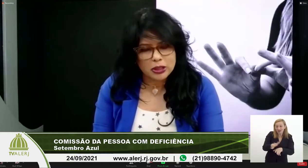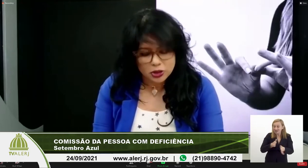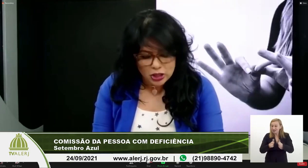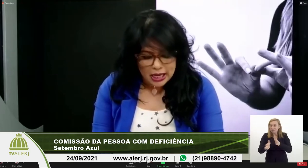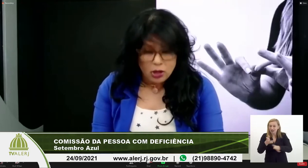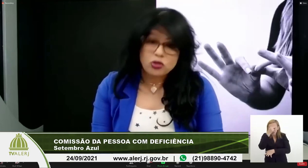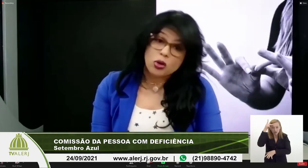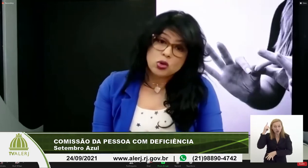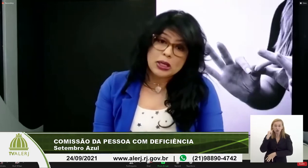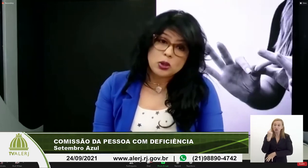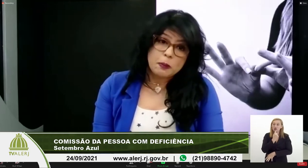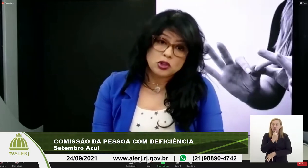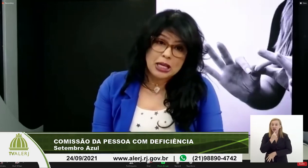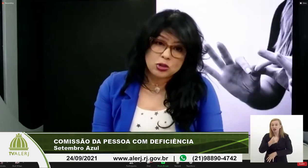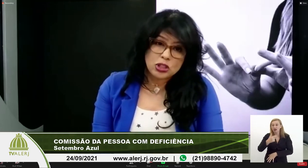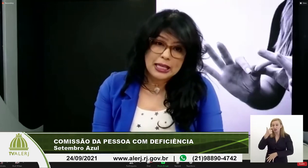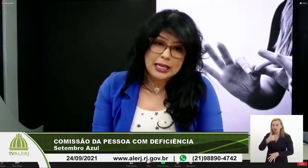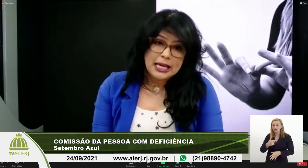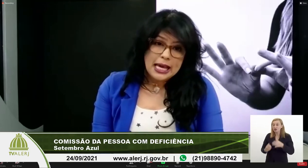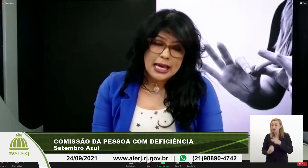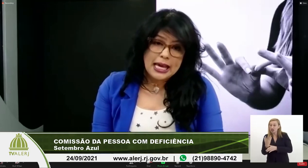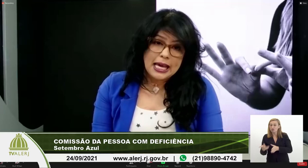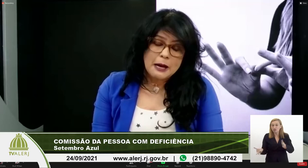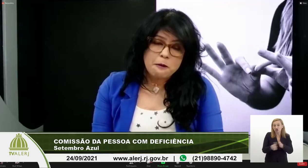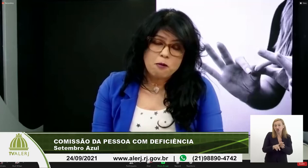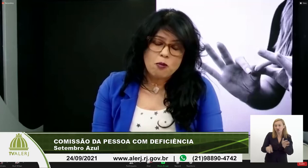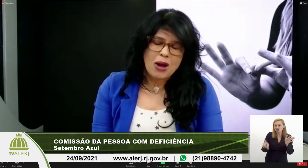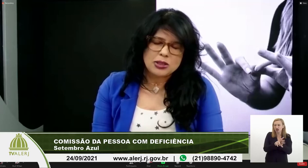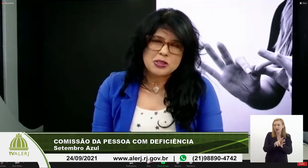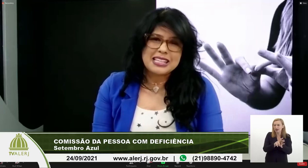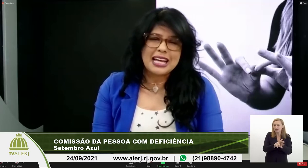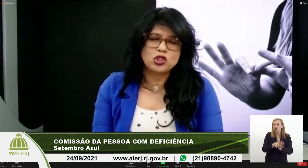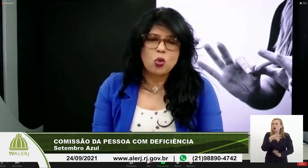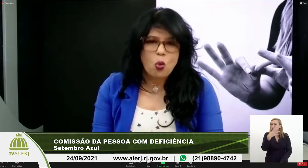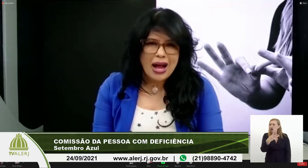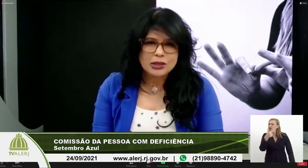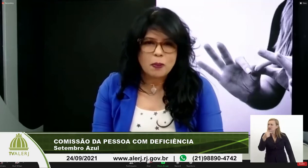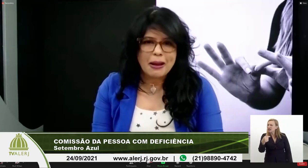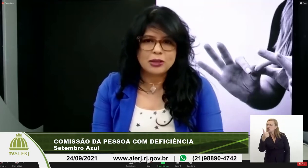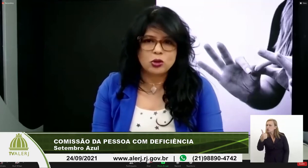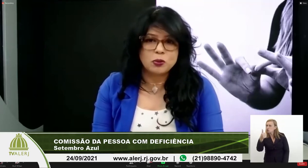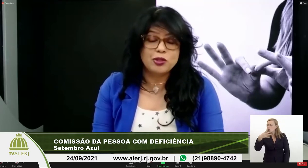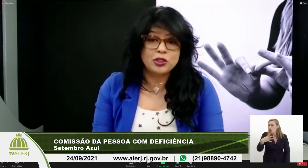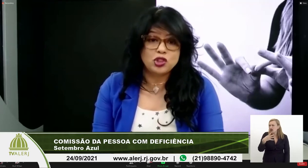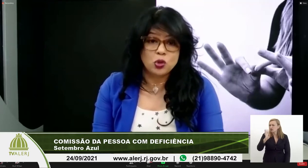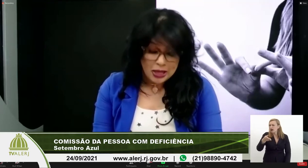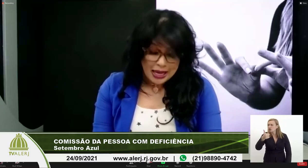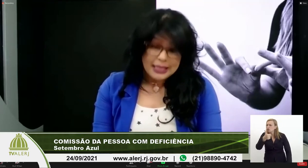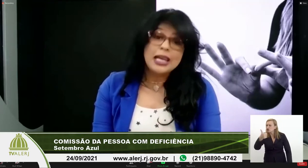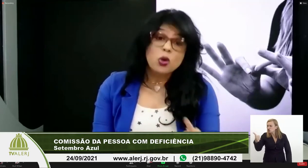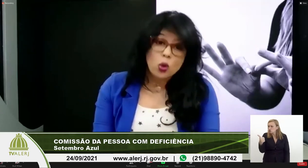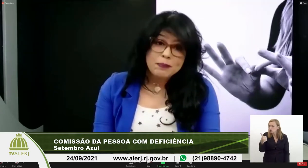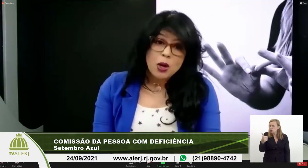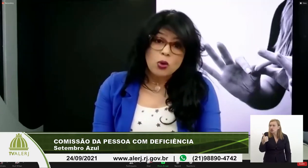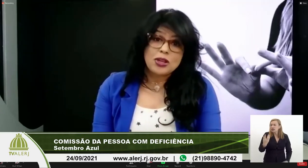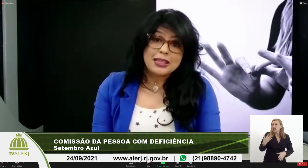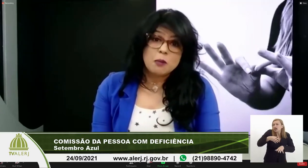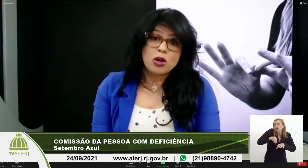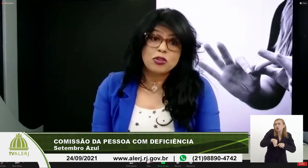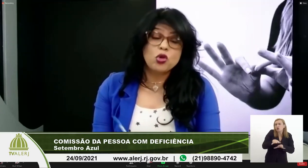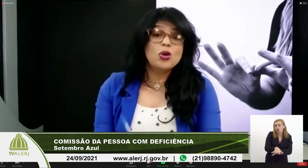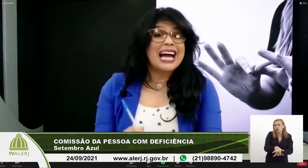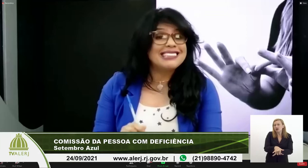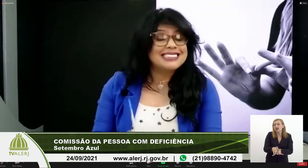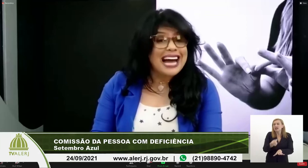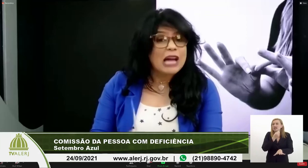pessoas surdas. Eu sou autora do projeto de lei 4714-2021, que inclui o